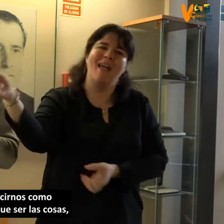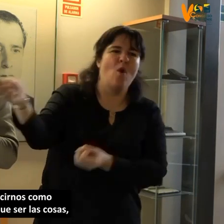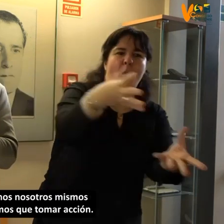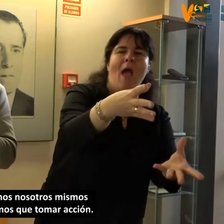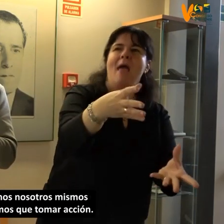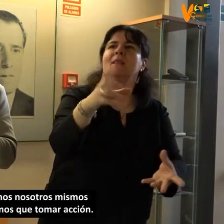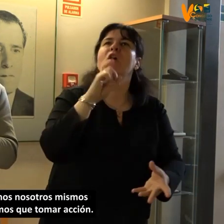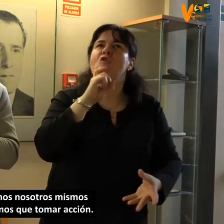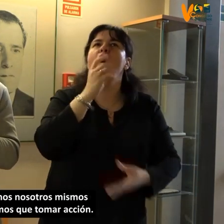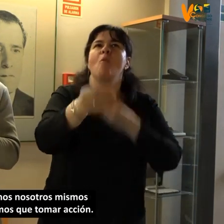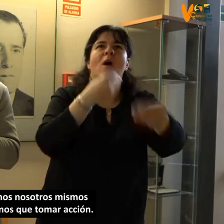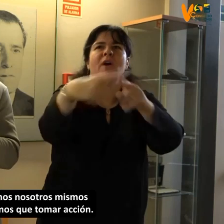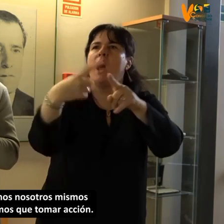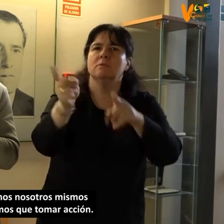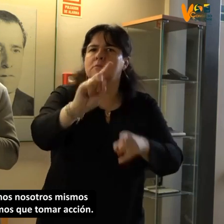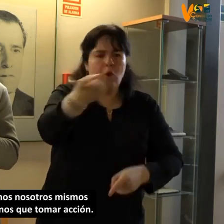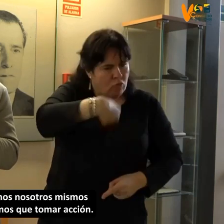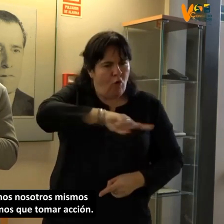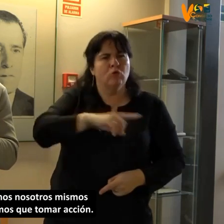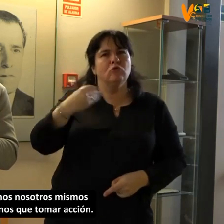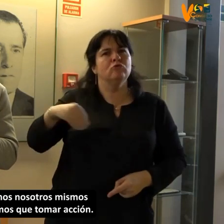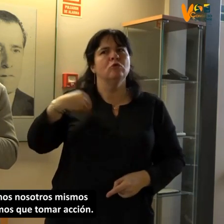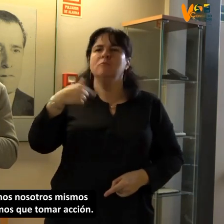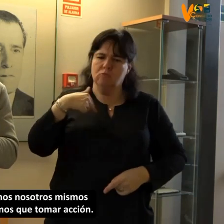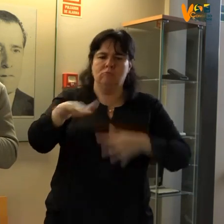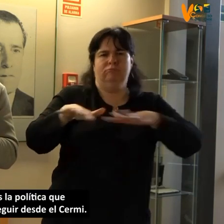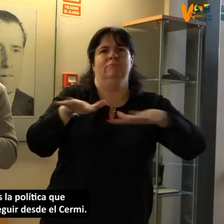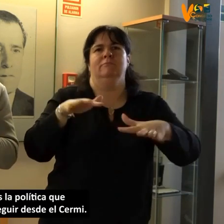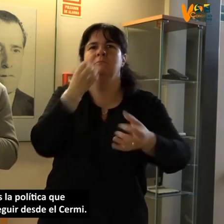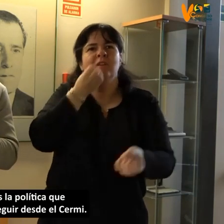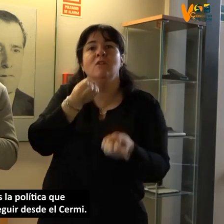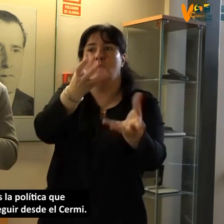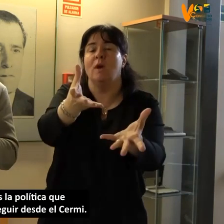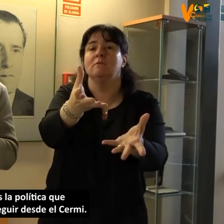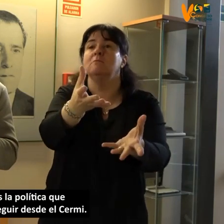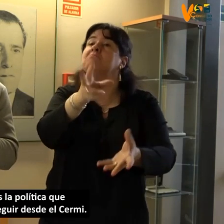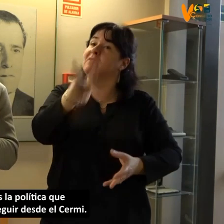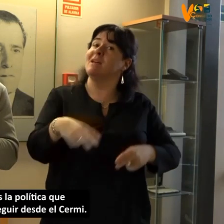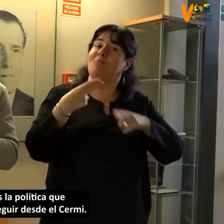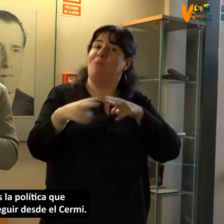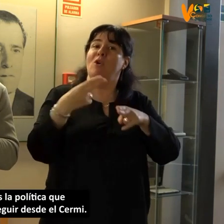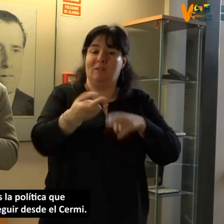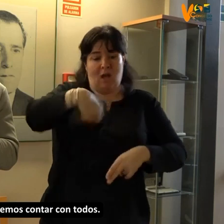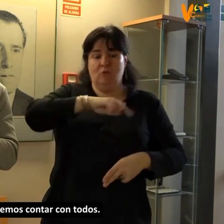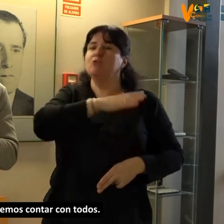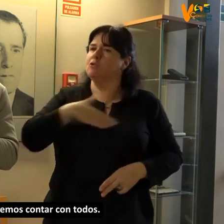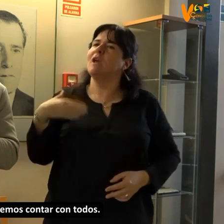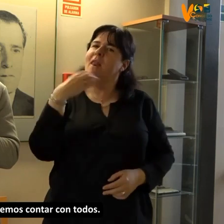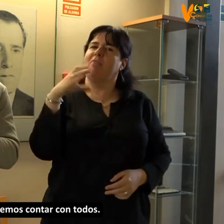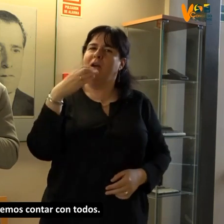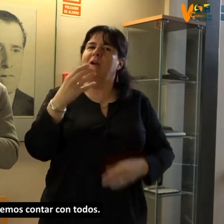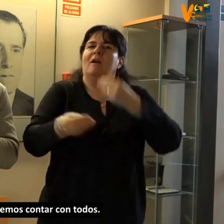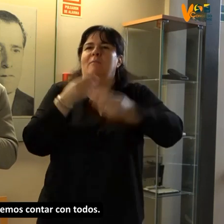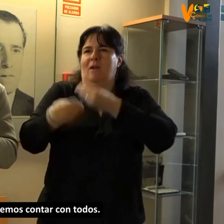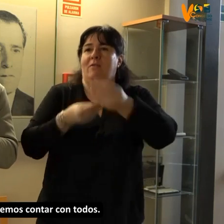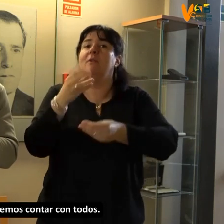tienen que ser las cosas, sino que somos nosotros mismos quienes tenemos que tomar acción. Y esa es la política que queremos seguir desde el CERMI y para eso